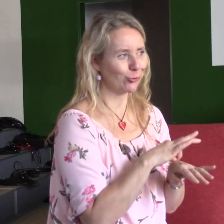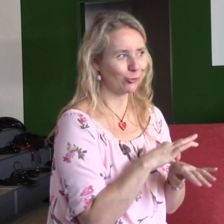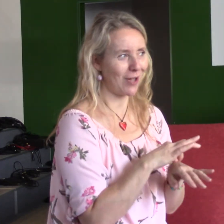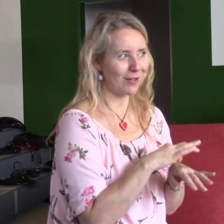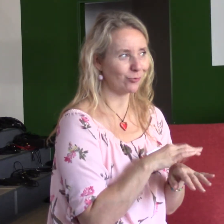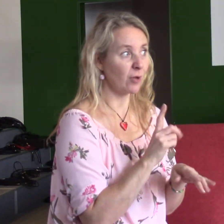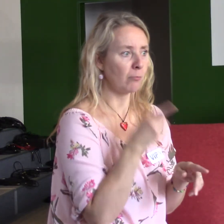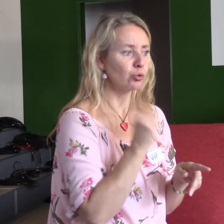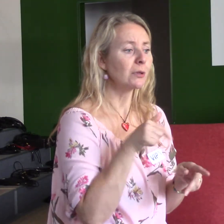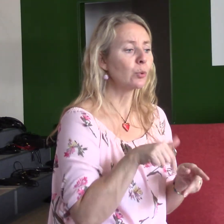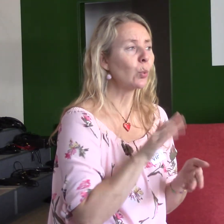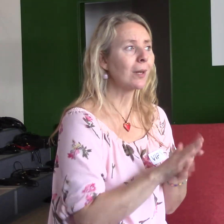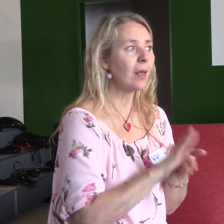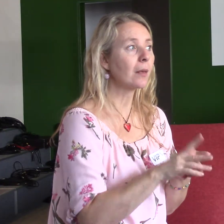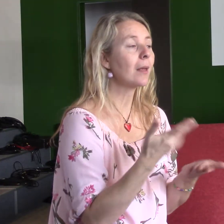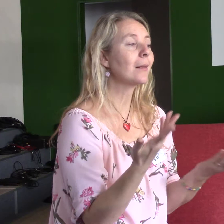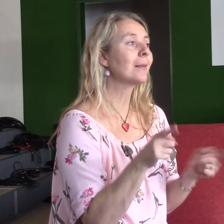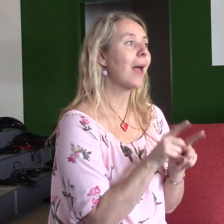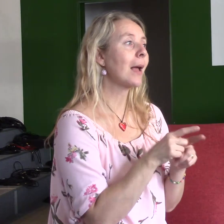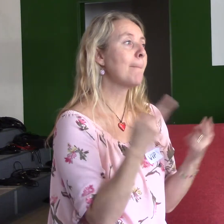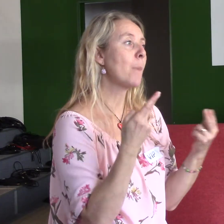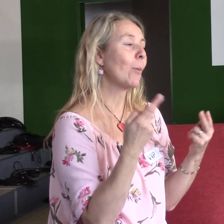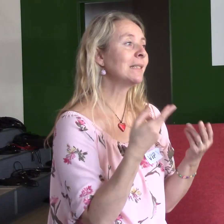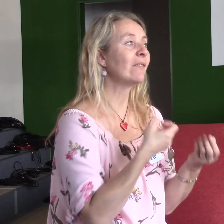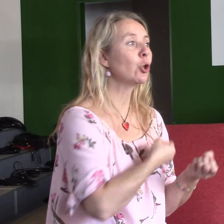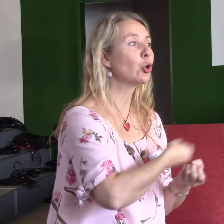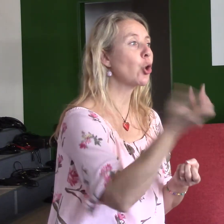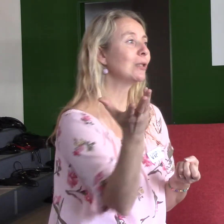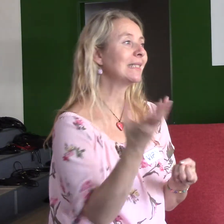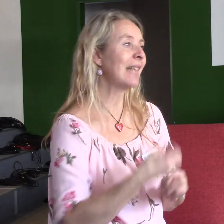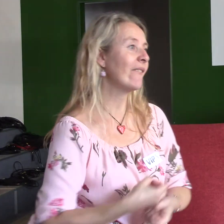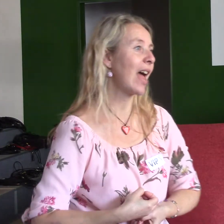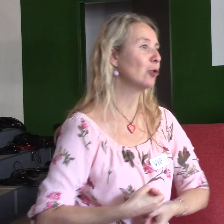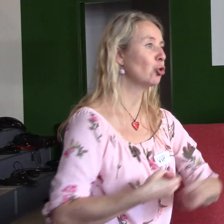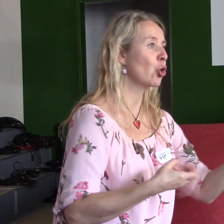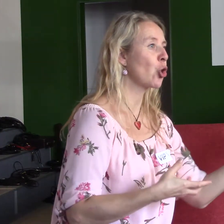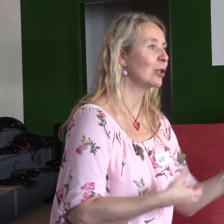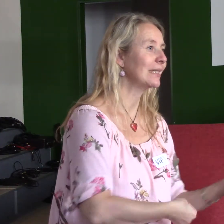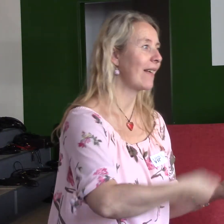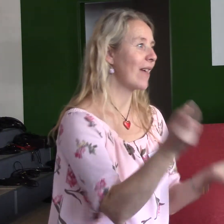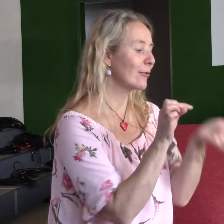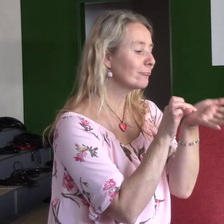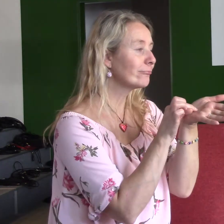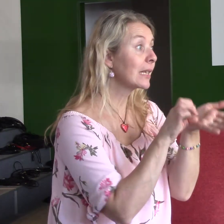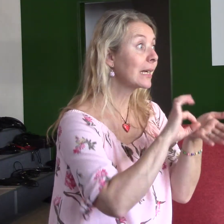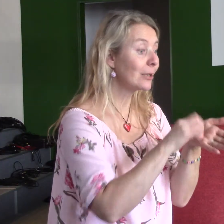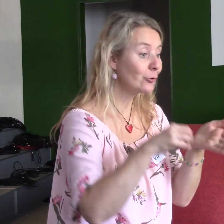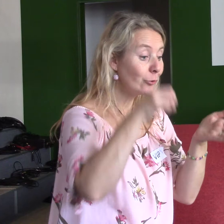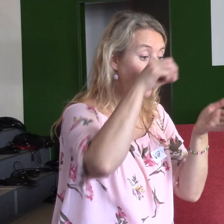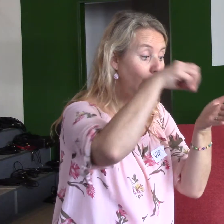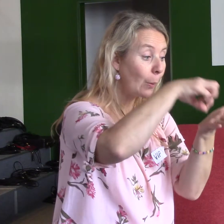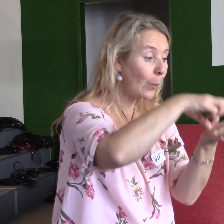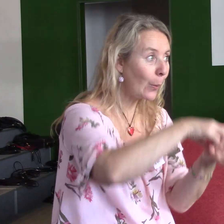tom podobenství rozsevačně, tak někdy to semínko zapadne, ale to, které se uchytí, tak potom přinaže se deseti,